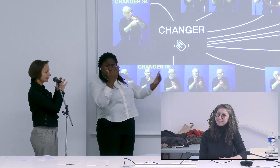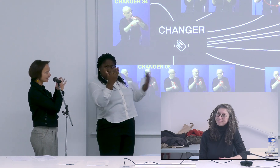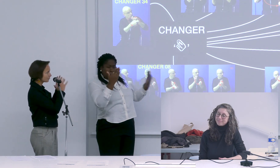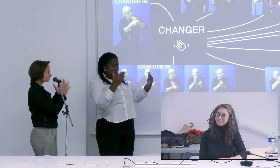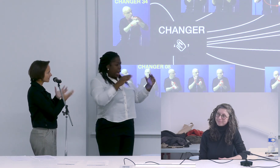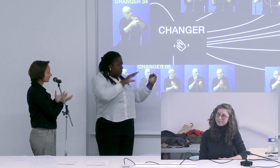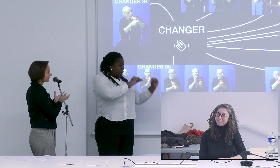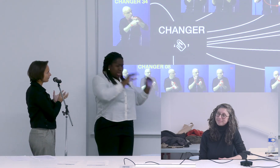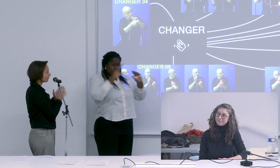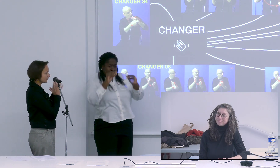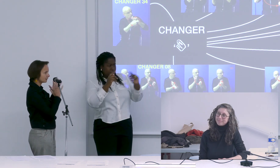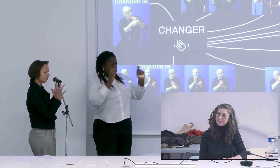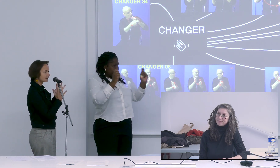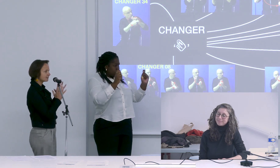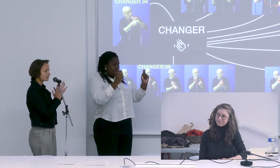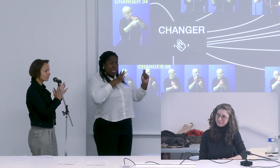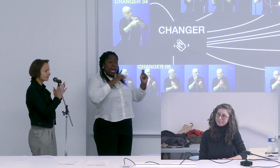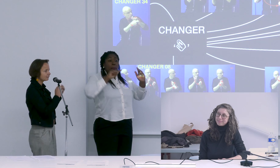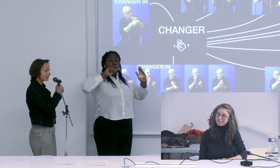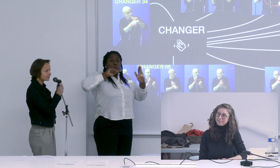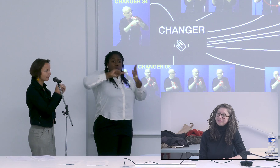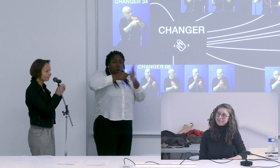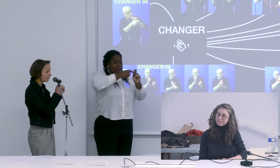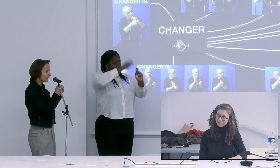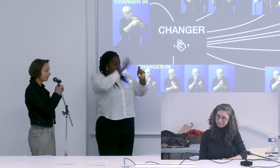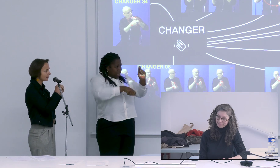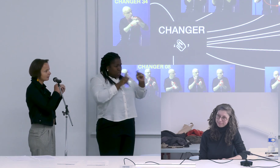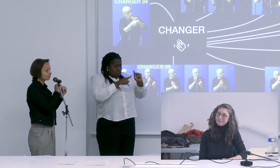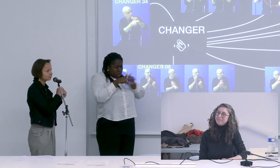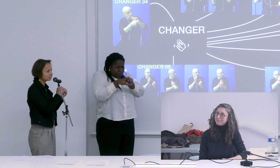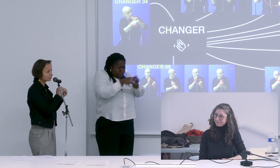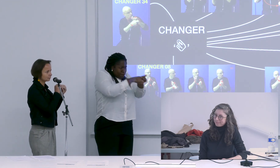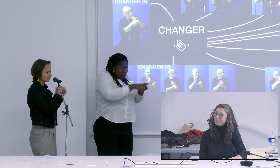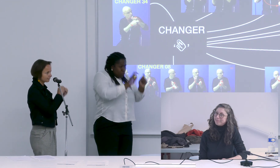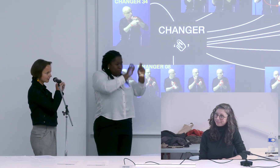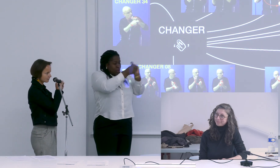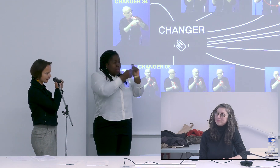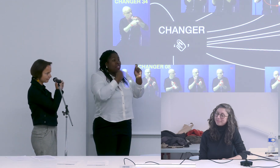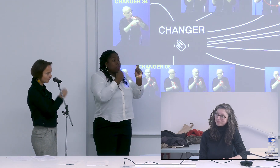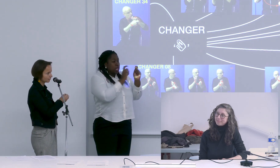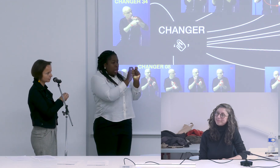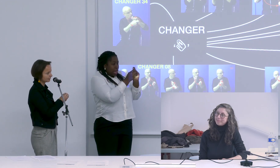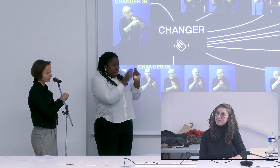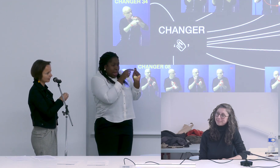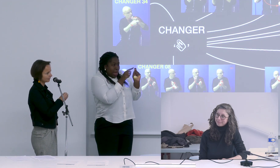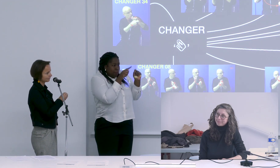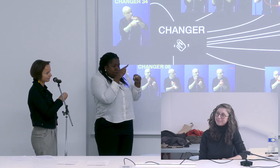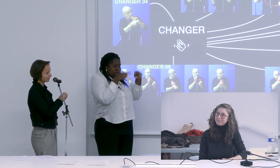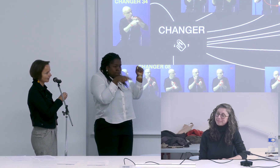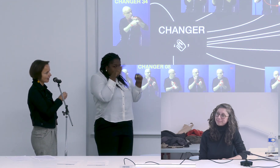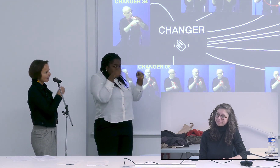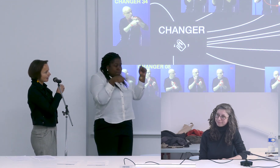là il y a toute une série des formes qui sont des variations formelles autour du point fixe de la forme de départ